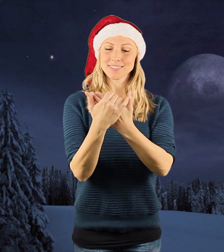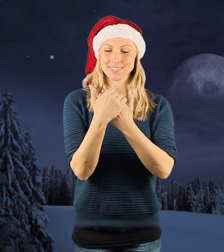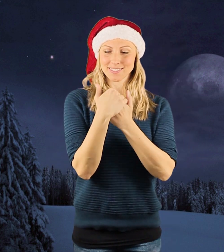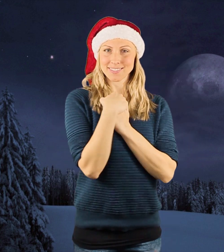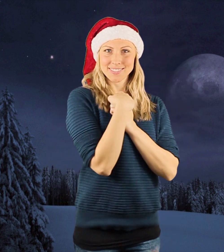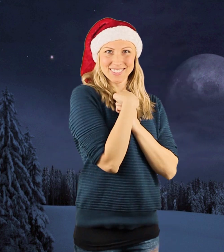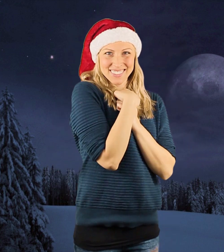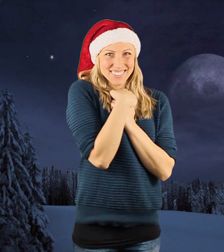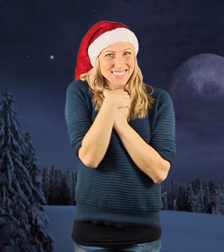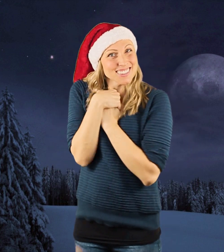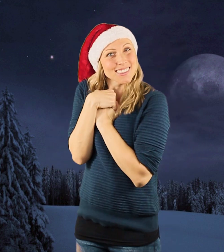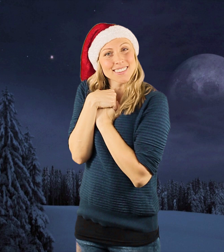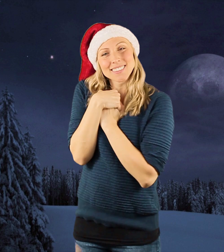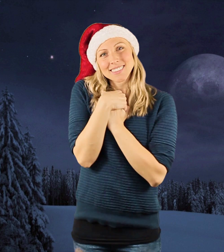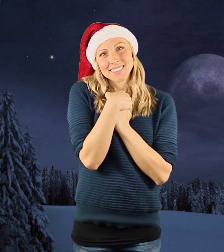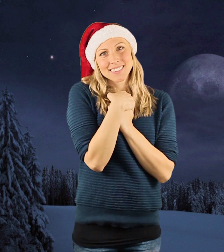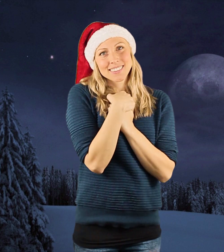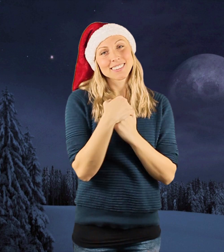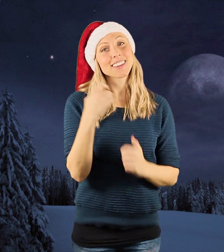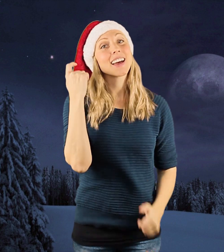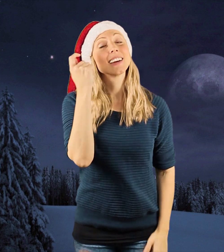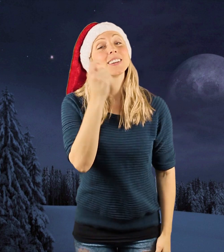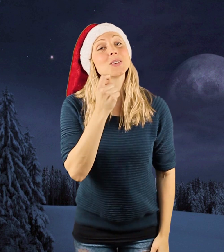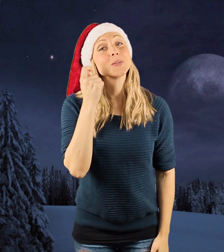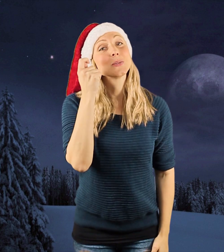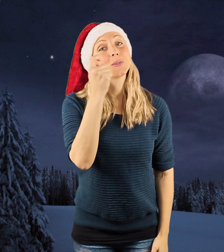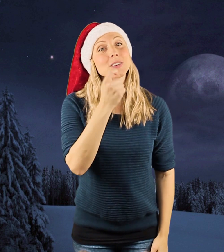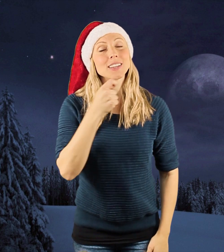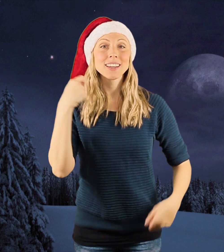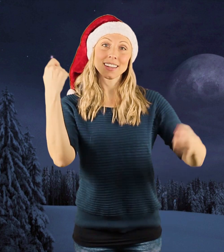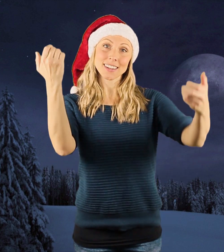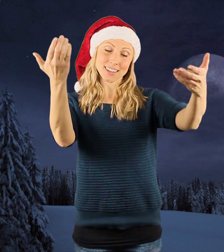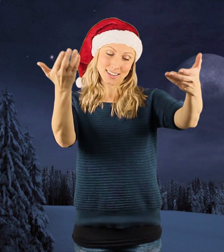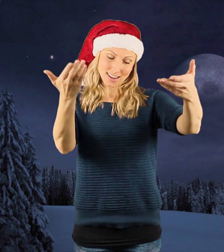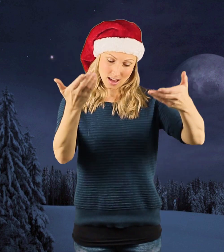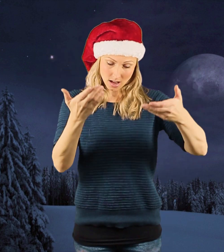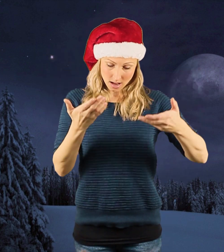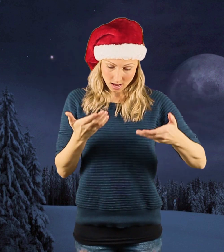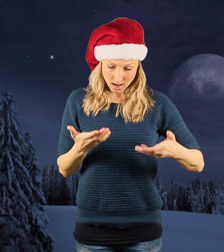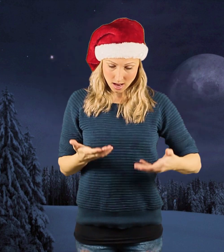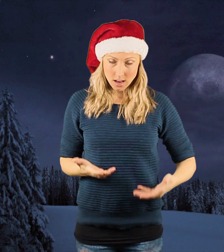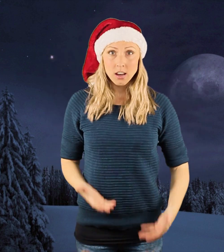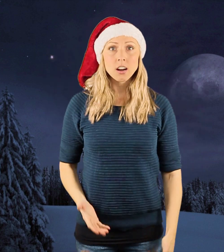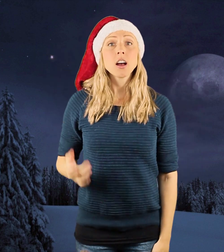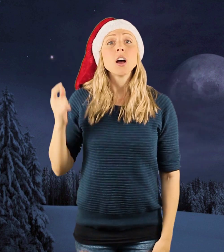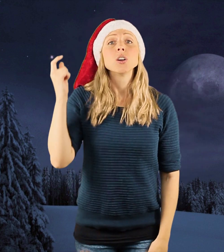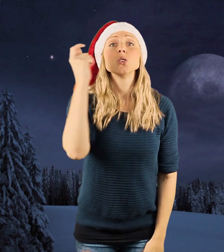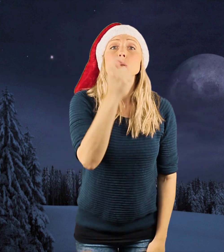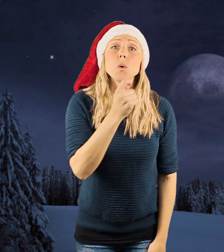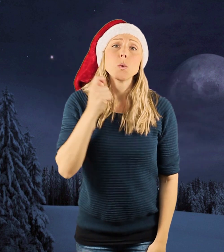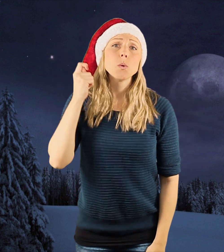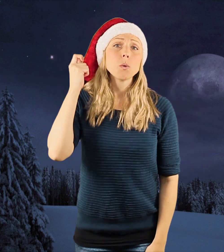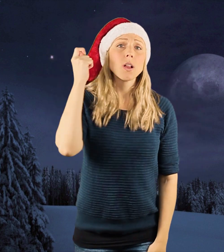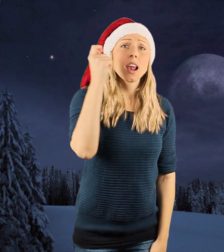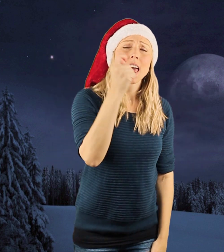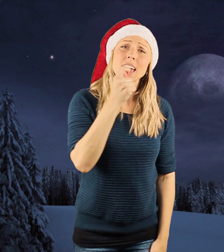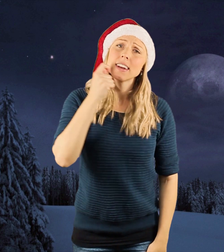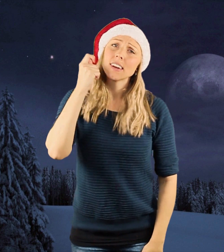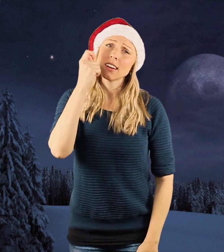varandras händer När julen är här Ljuden